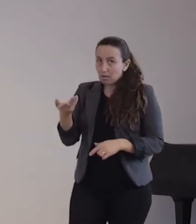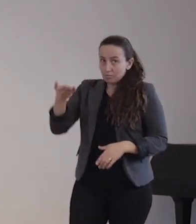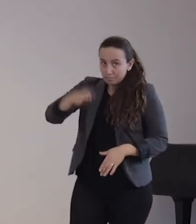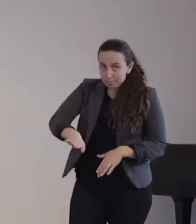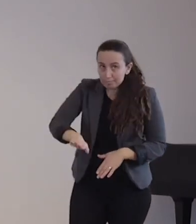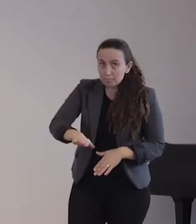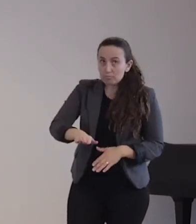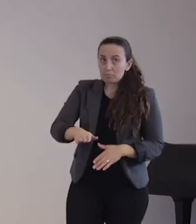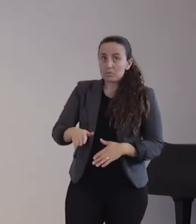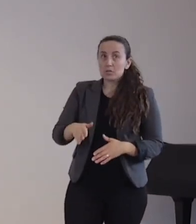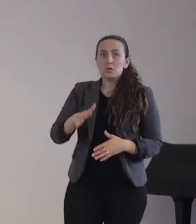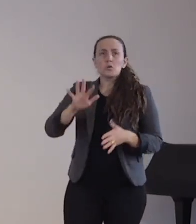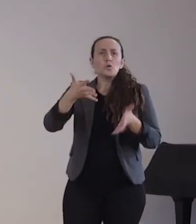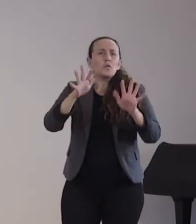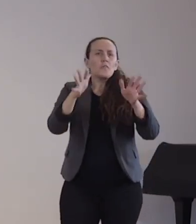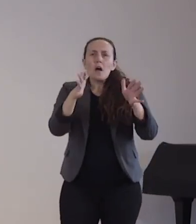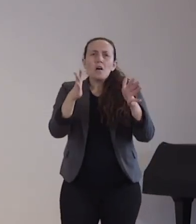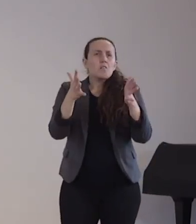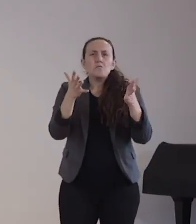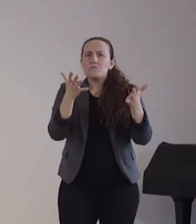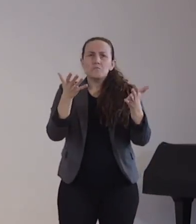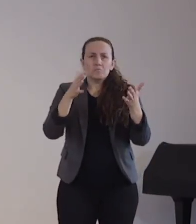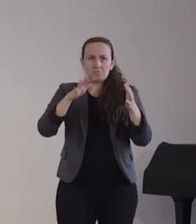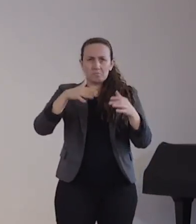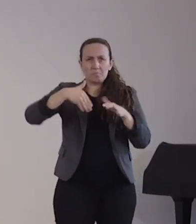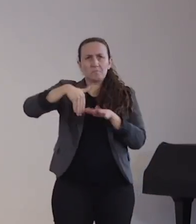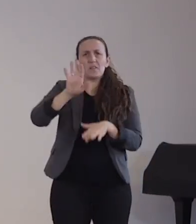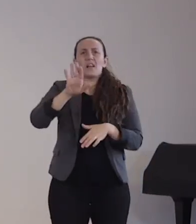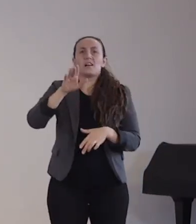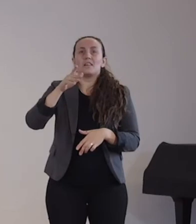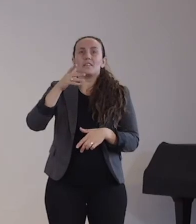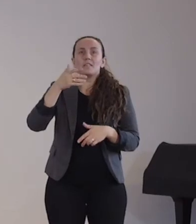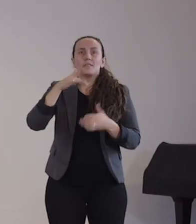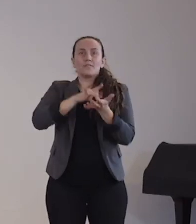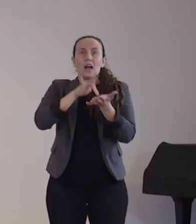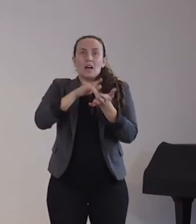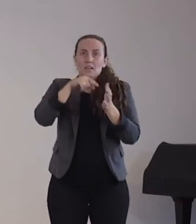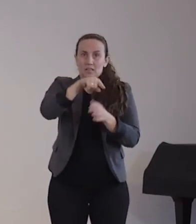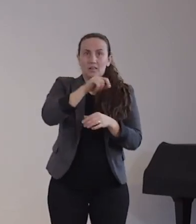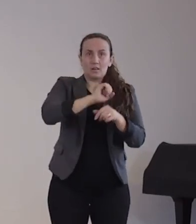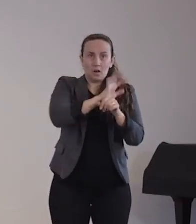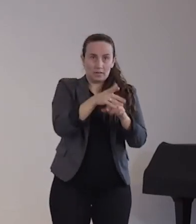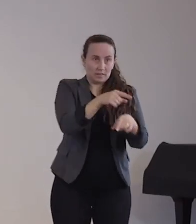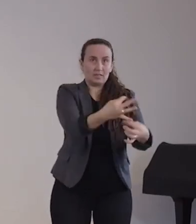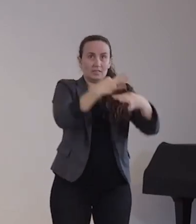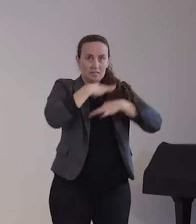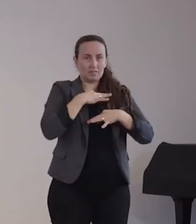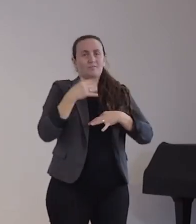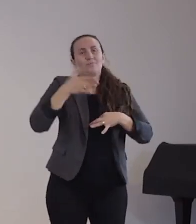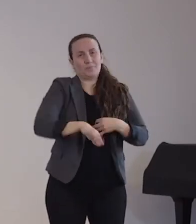-Erregel. Okay. Bei welchen Vorerkrankungen sind am ehesten Nebenwirkungen zu erwarten?